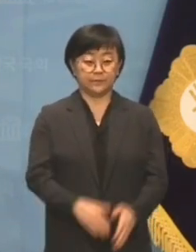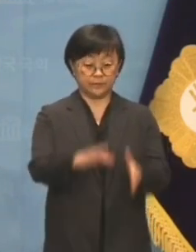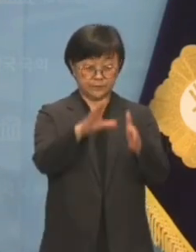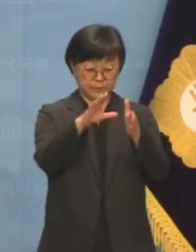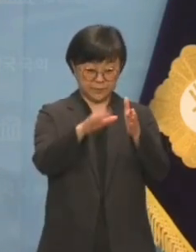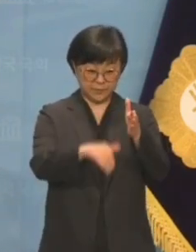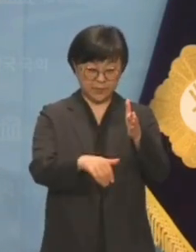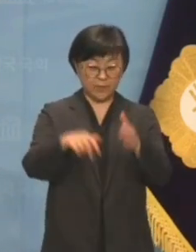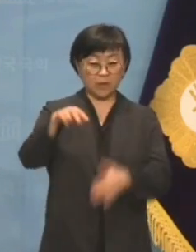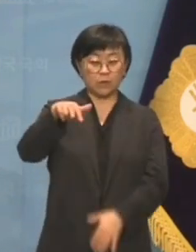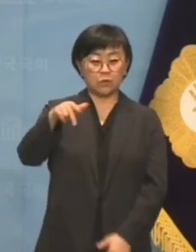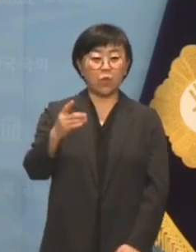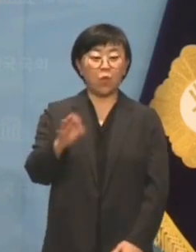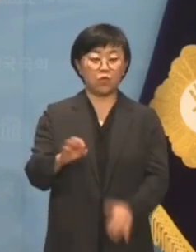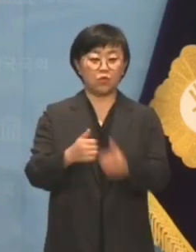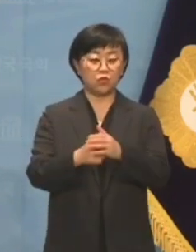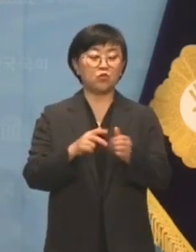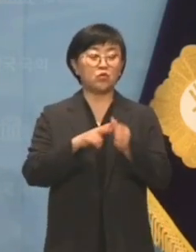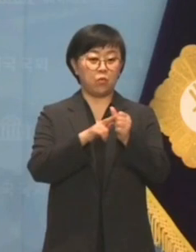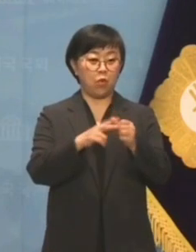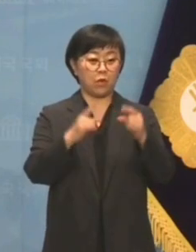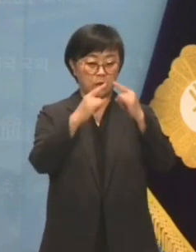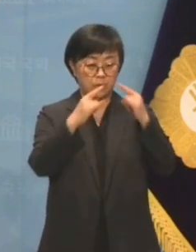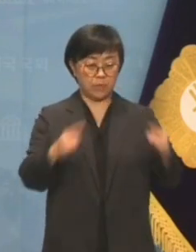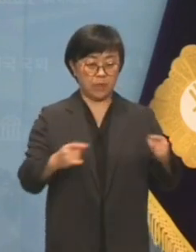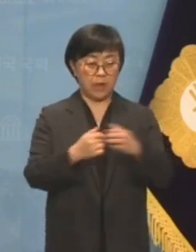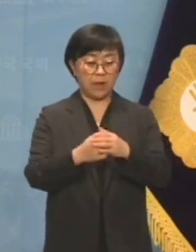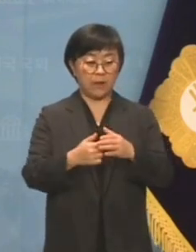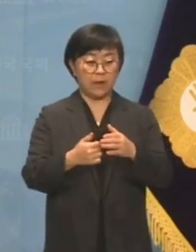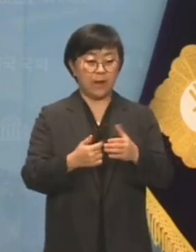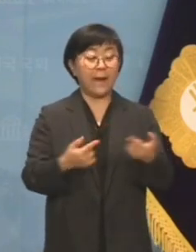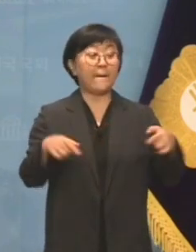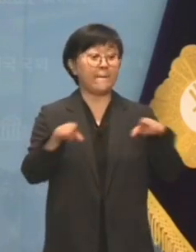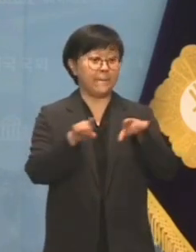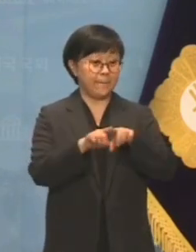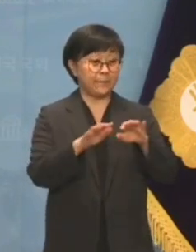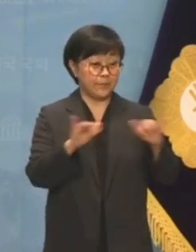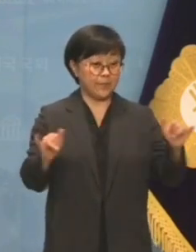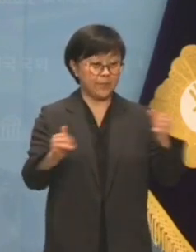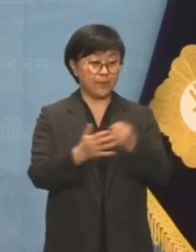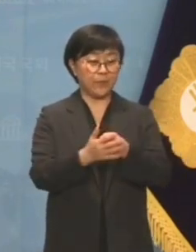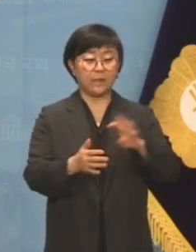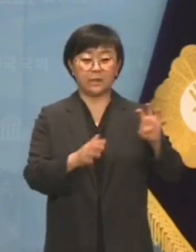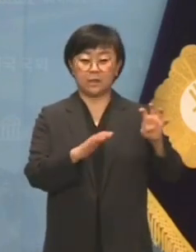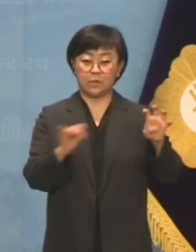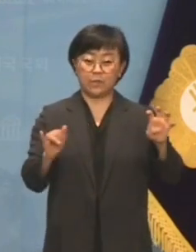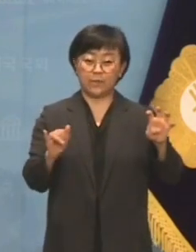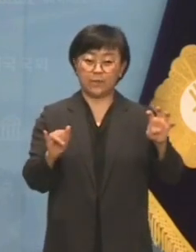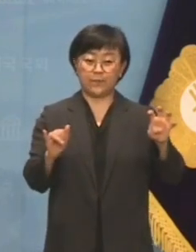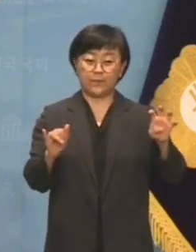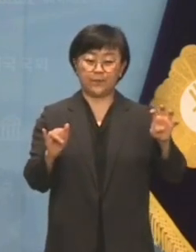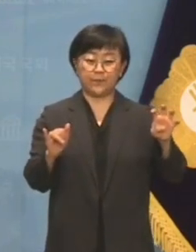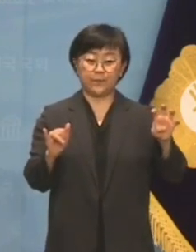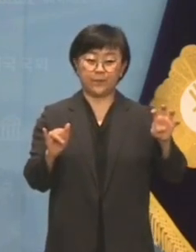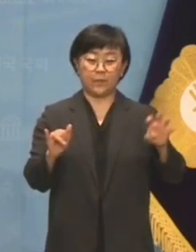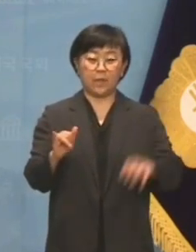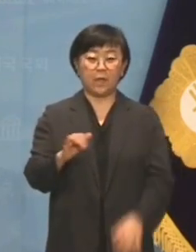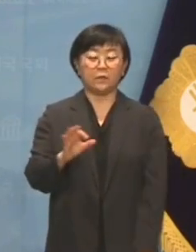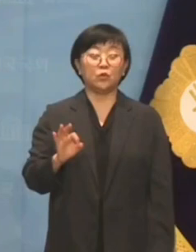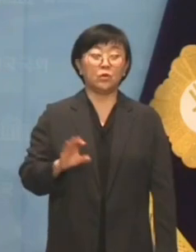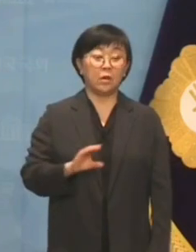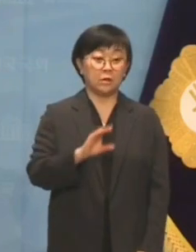당시의 송영길 당대표 후보 캠프가 더불어민주당 현역 의원들과 당내 인사 40여 명에게 현금